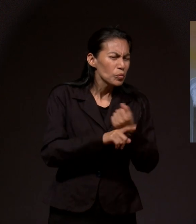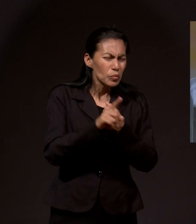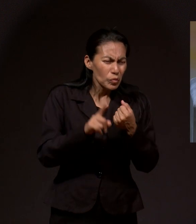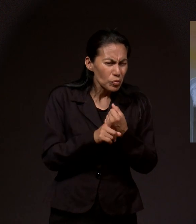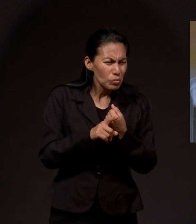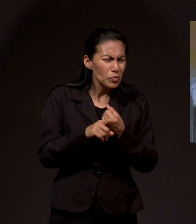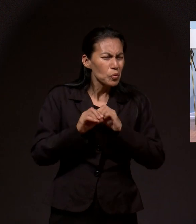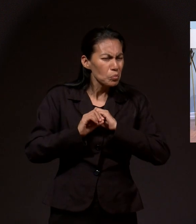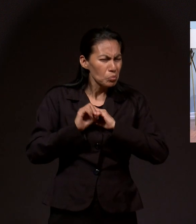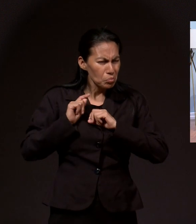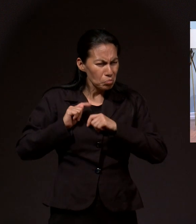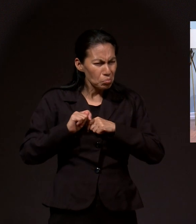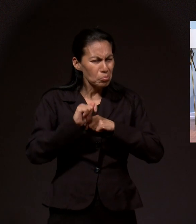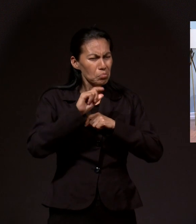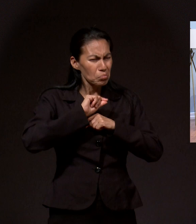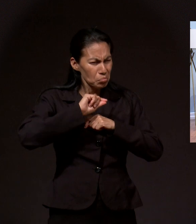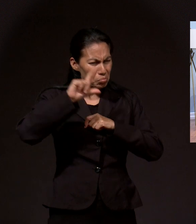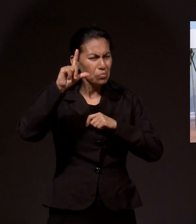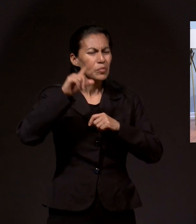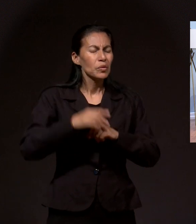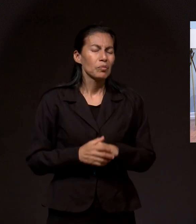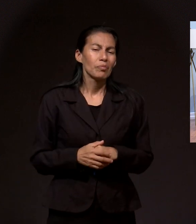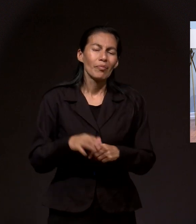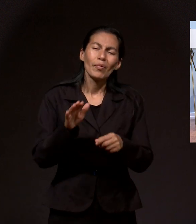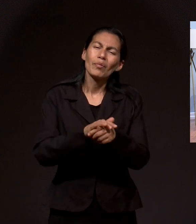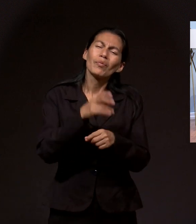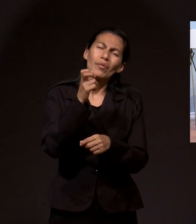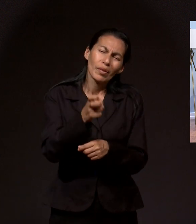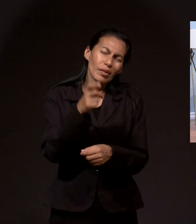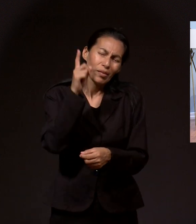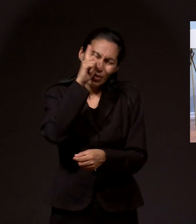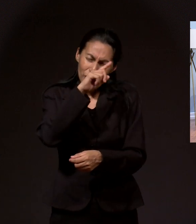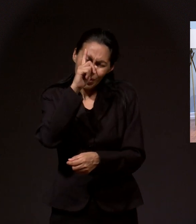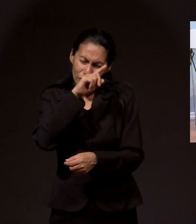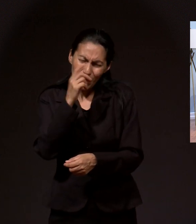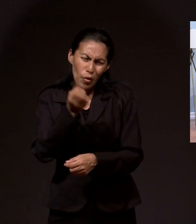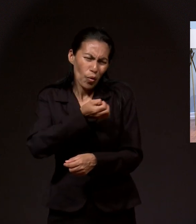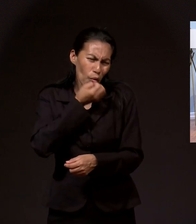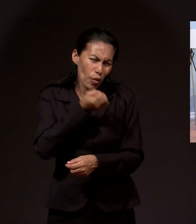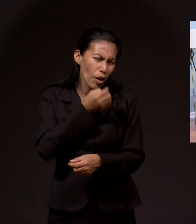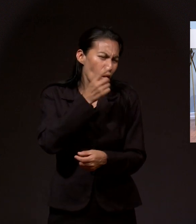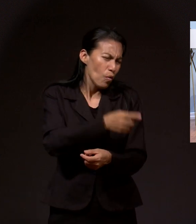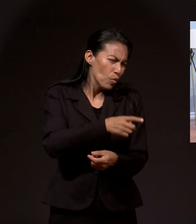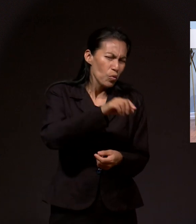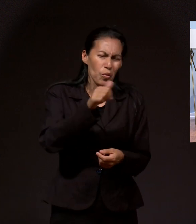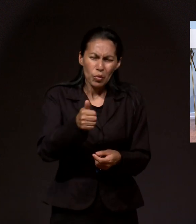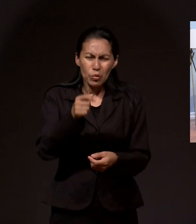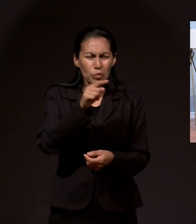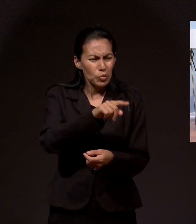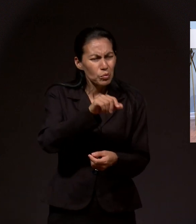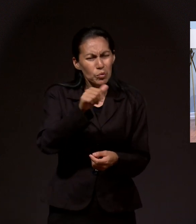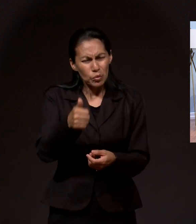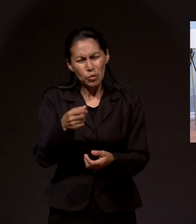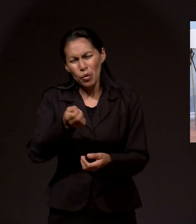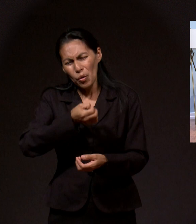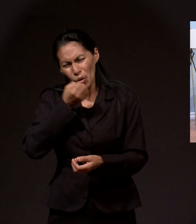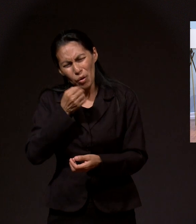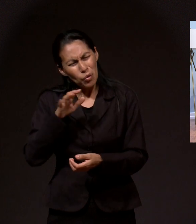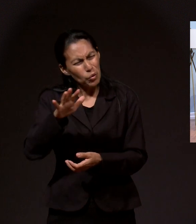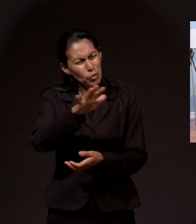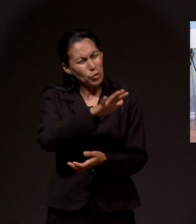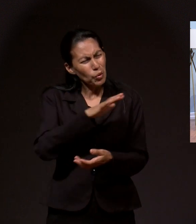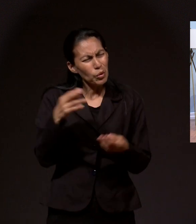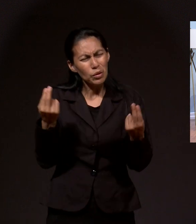eso yo, que la voluntad de Dios es que oremos los unos por los otros. Definitivamente. Porque todos nos necesitamos